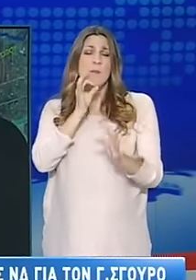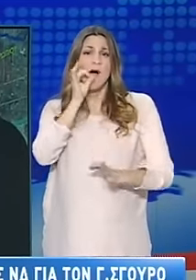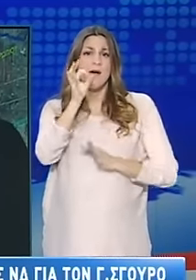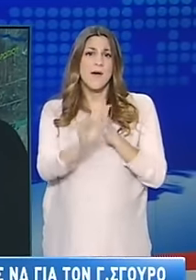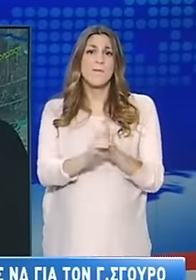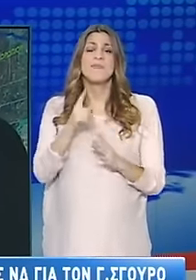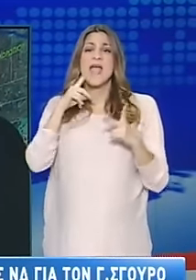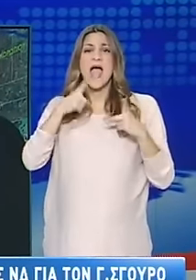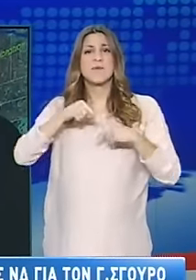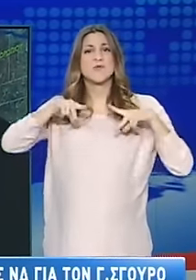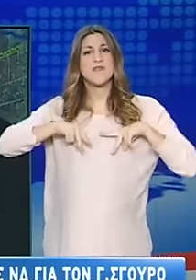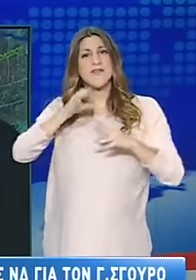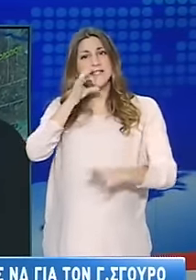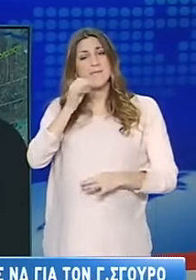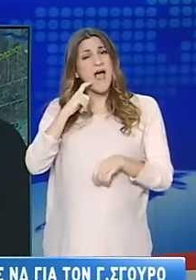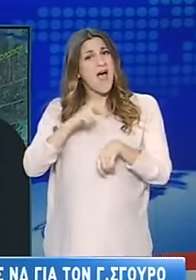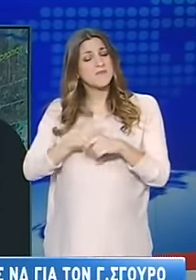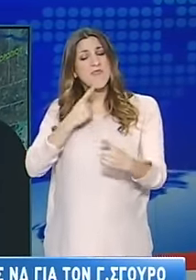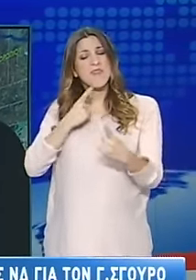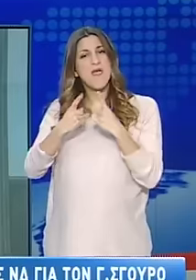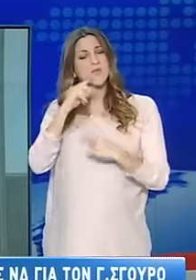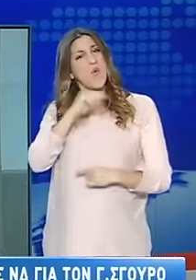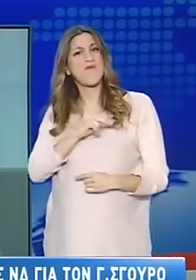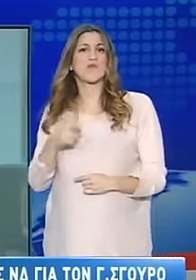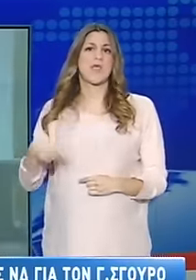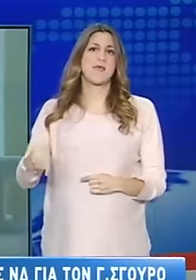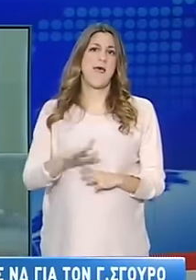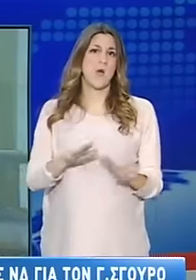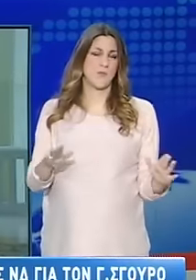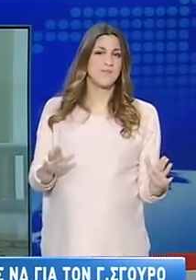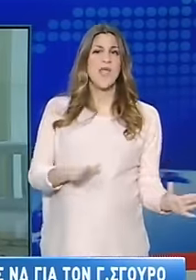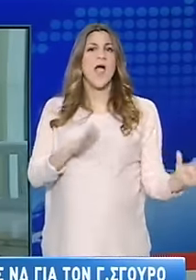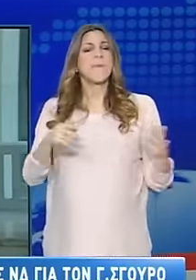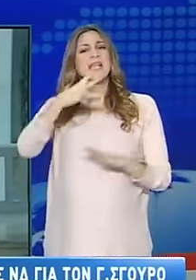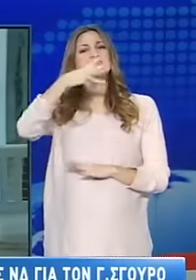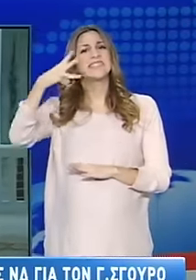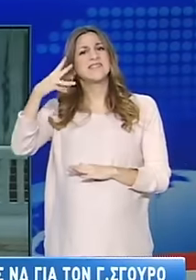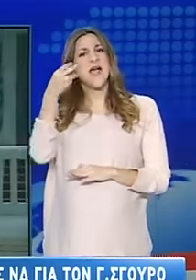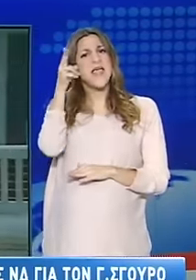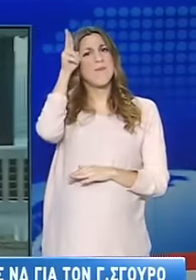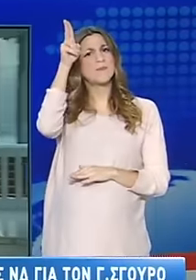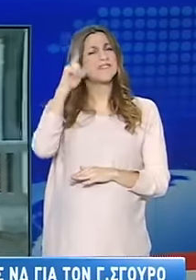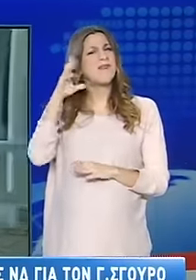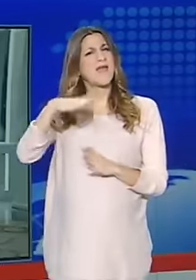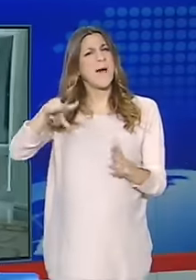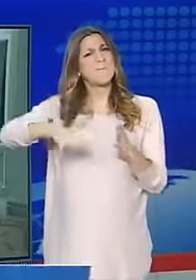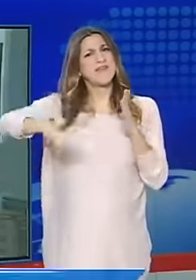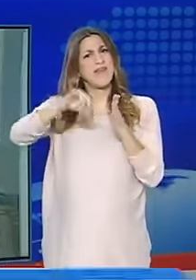κυβερνητικός εκπρόσωπος Σήμος και Δίκογλου. Η υποψήφια του ΣΥΡΙΖΑ για την περιφέρεια Αττικής Ρένα Δούρου, μιλώντας στο ΣΚΑΙ, είπε